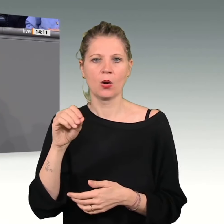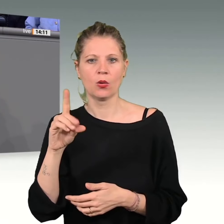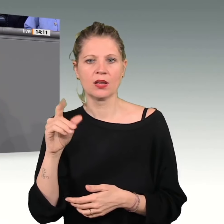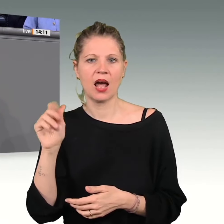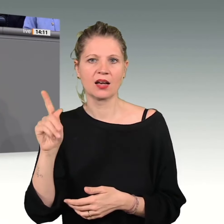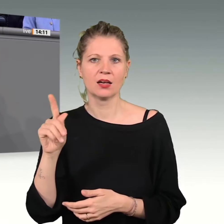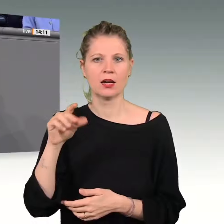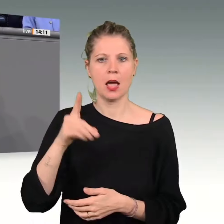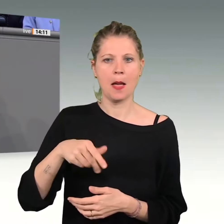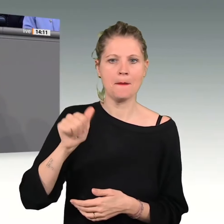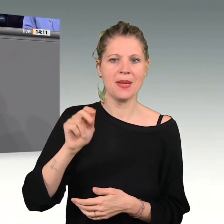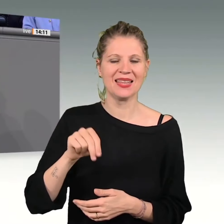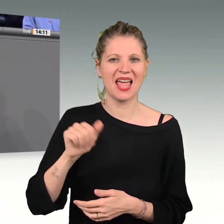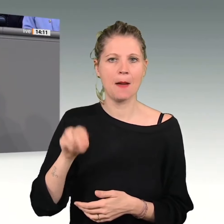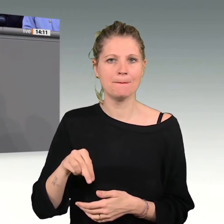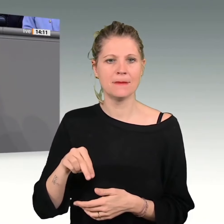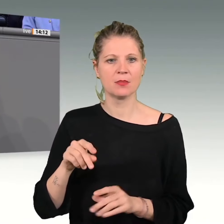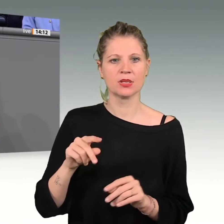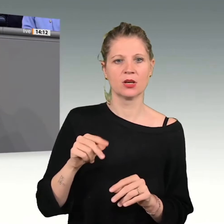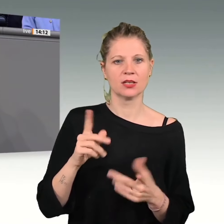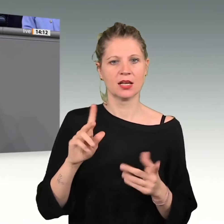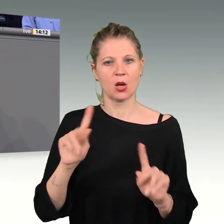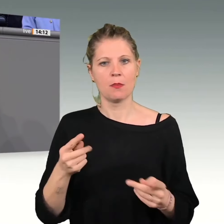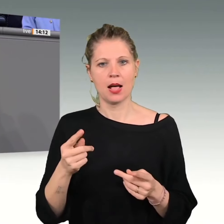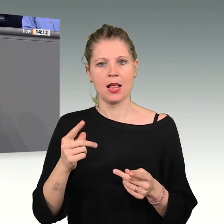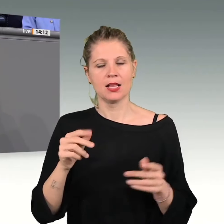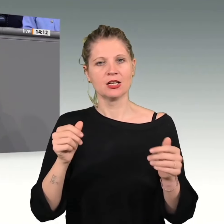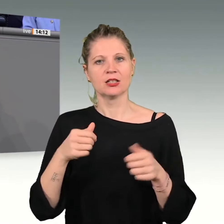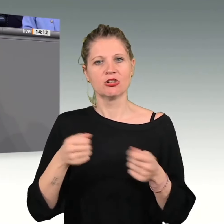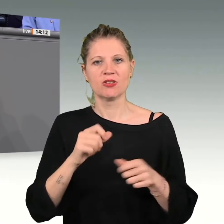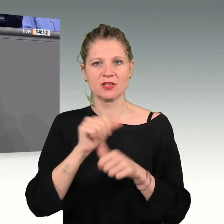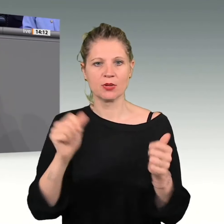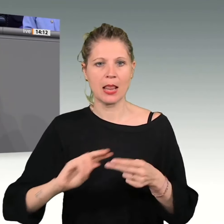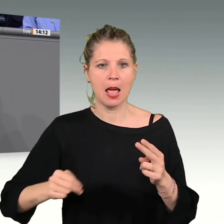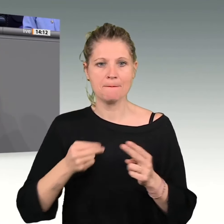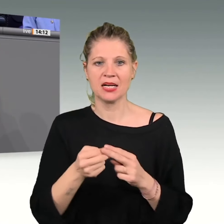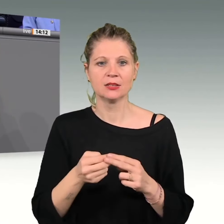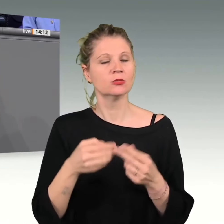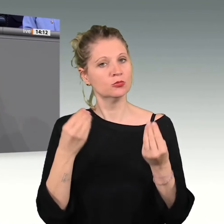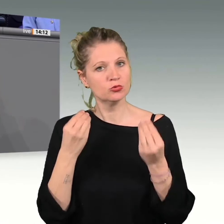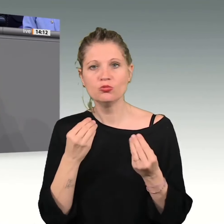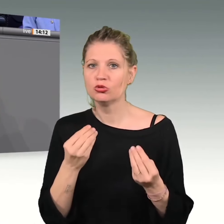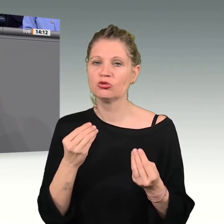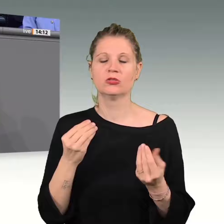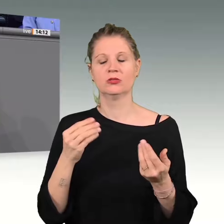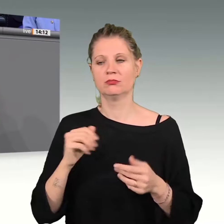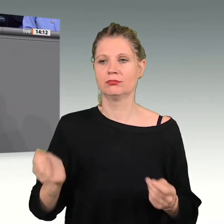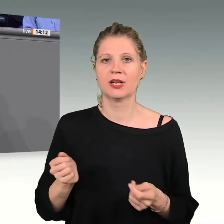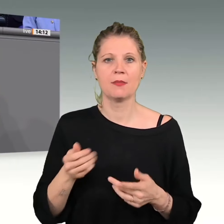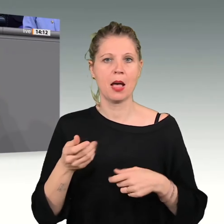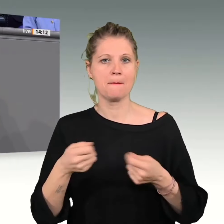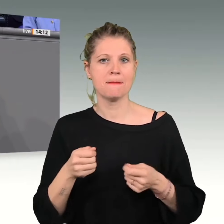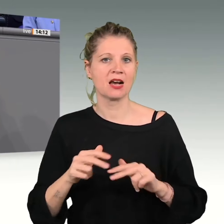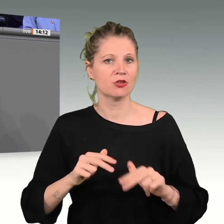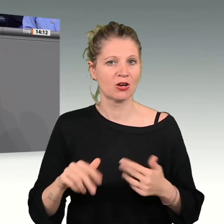Die Optimierung und Anpassung von Geschäftsmodellen ist ein zentraler Treiber von Innovationen in der Marktwirtschaft. Als Beispiel in vielen Bereichen